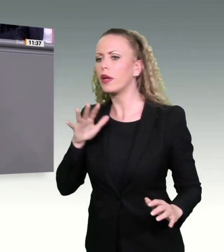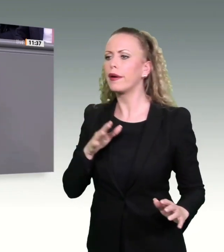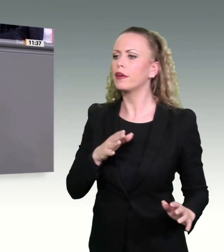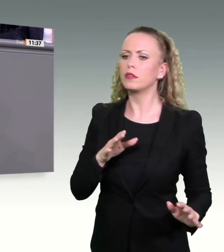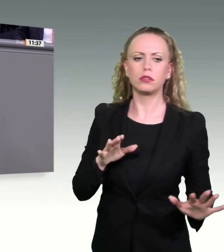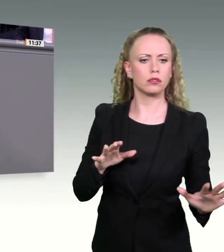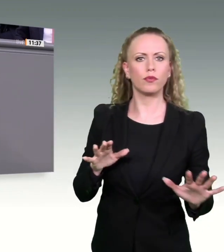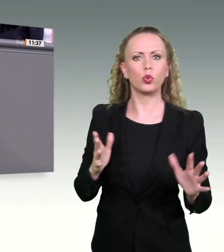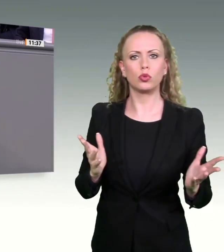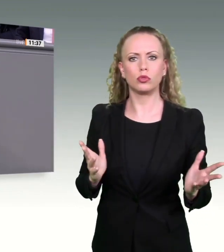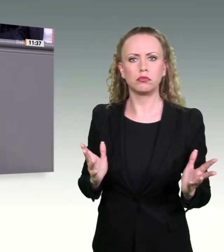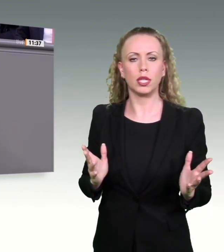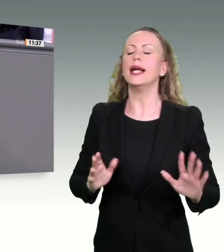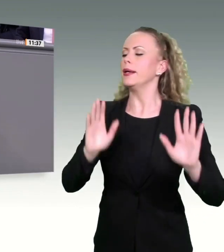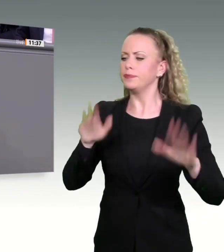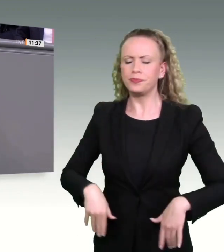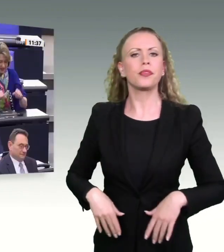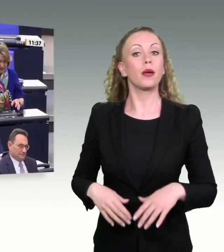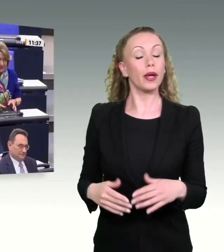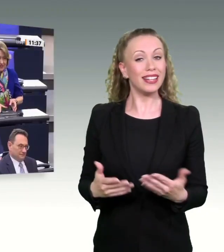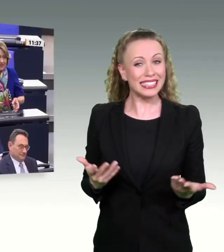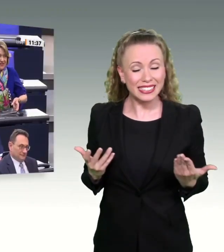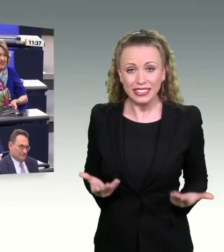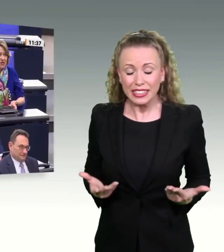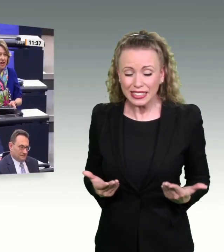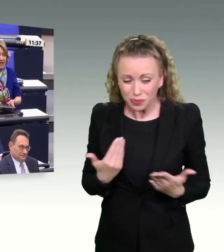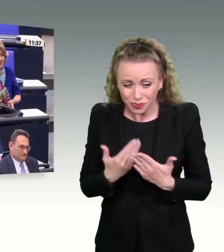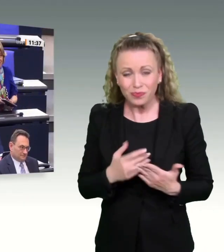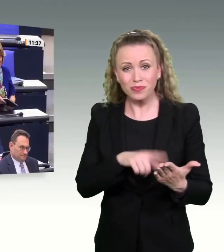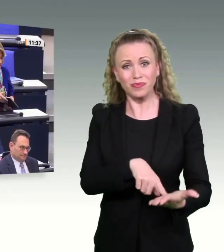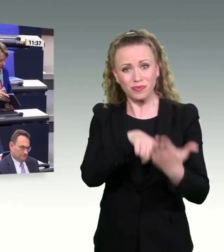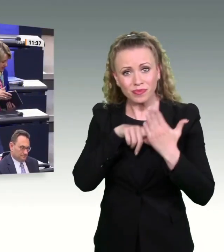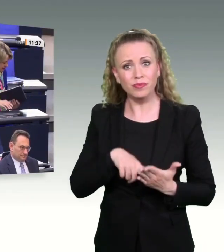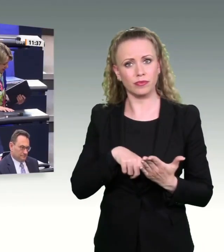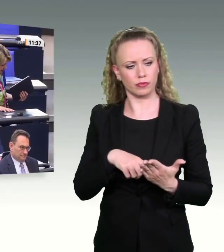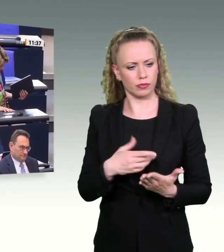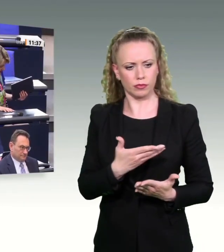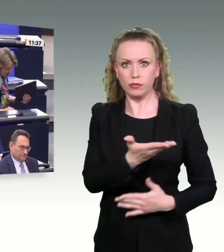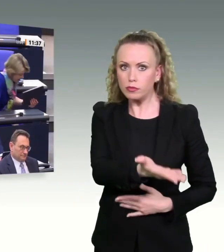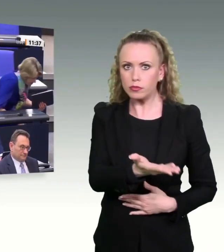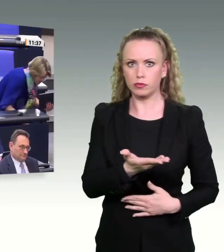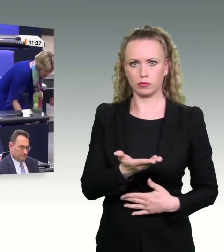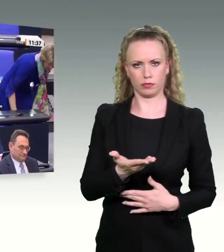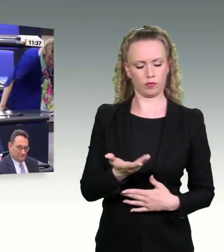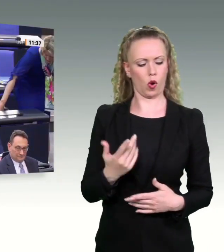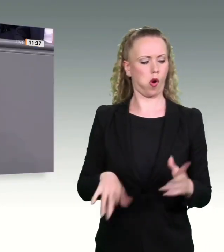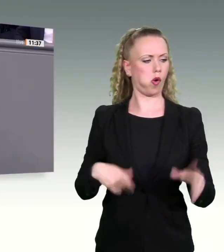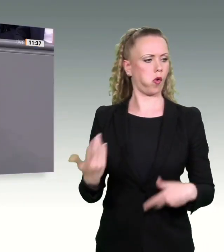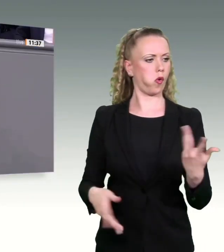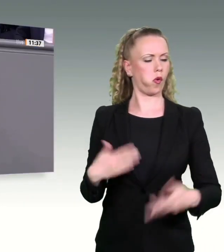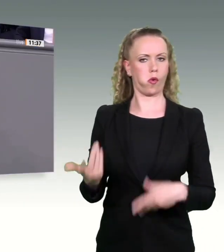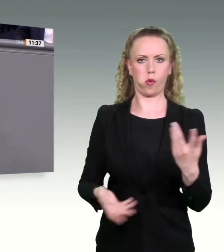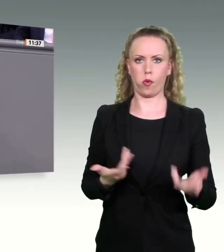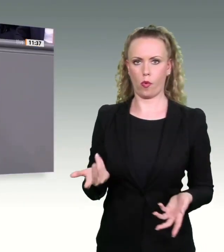das zeigt doch, bitteschön, das zeigt doch, bitteschön, dass das, was dort gelaufen ist, offensichtlich nicht ganz korrekt war.